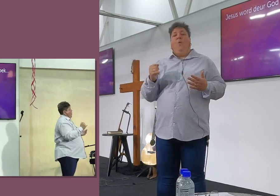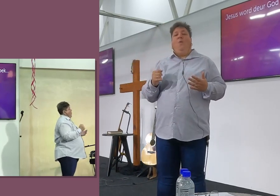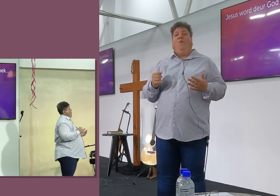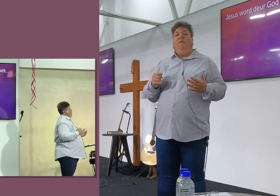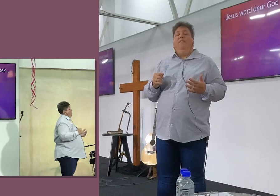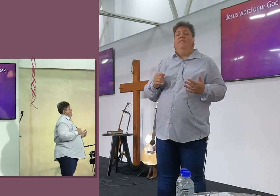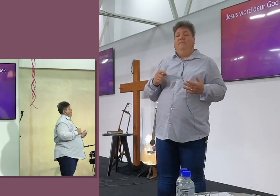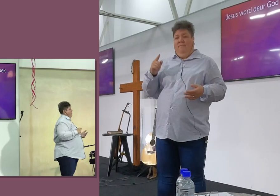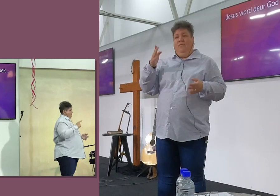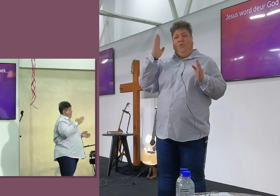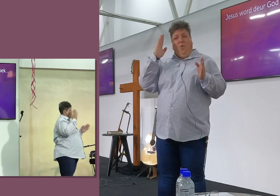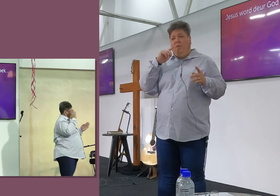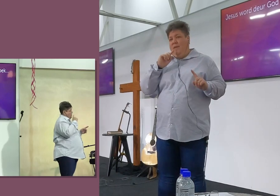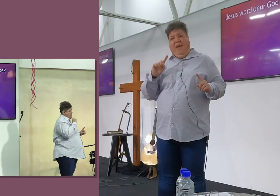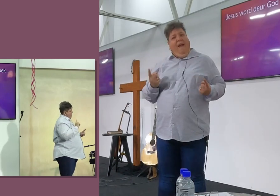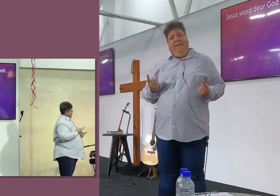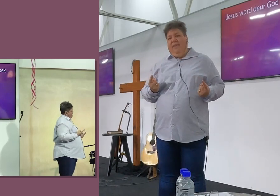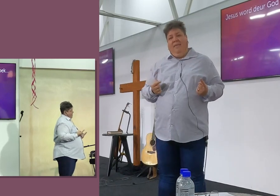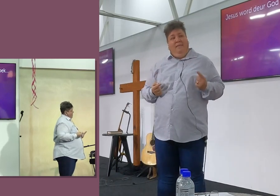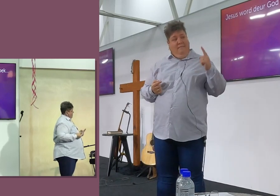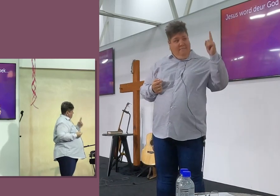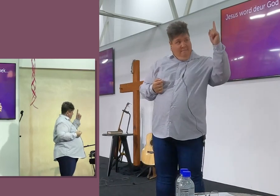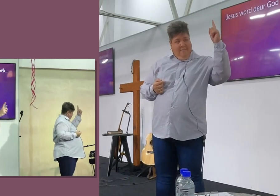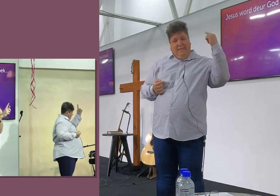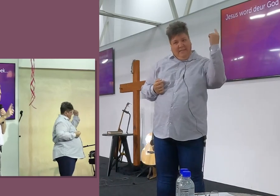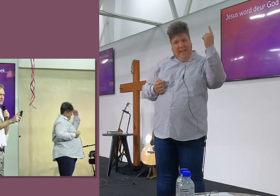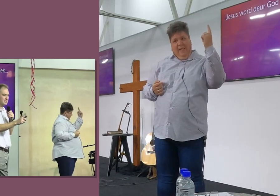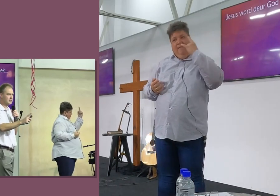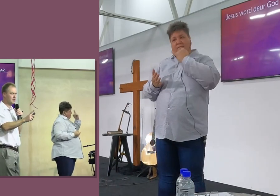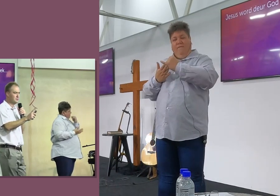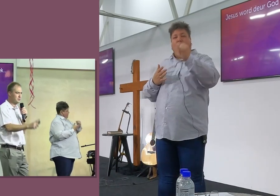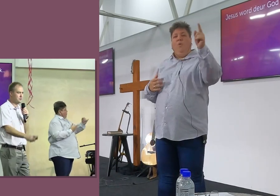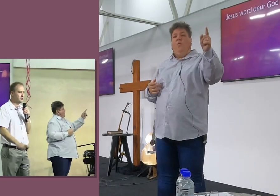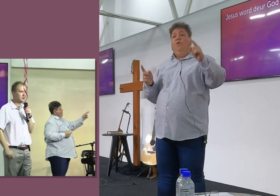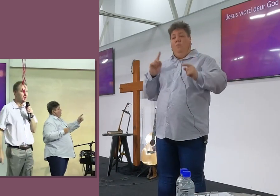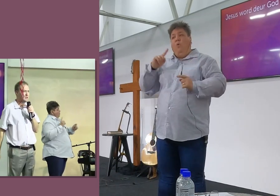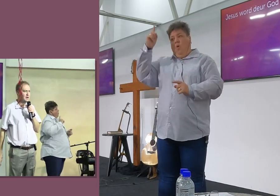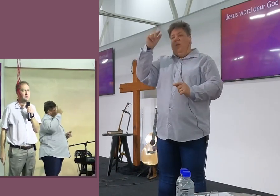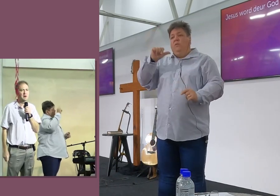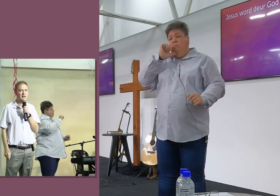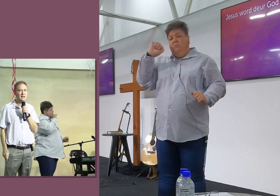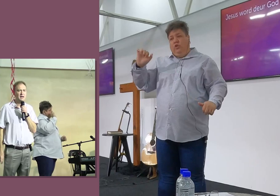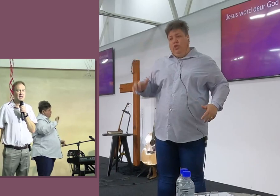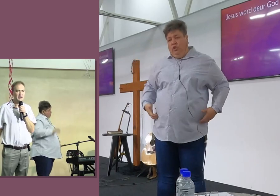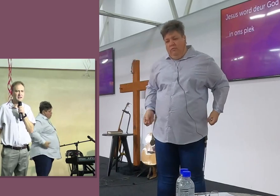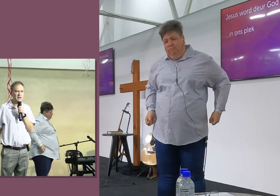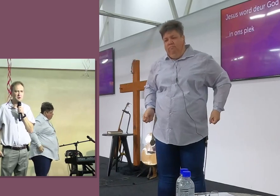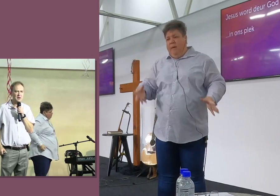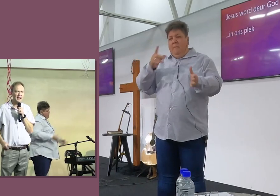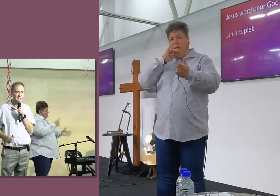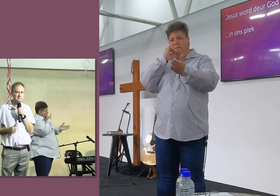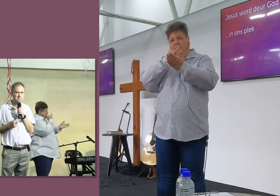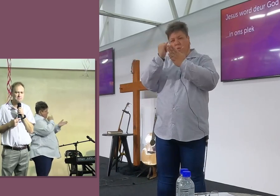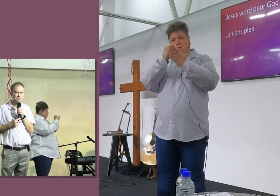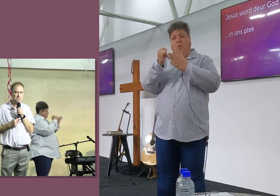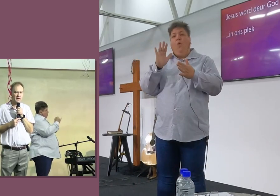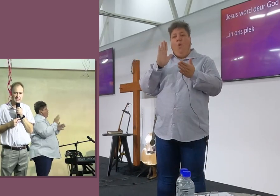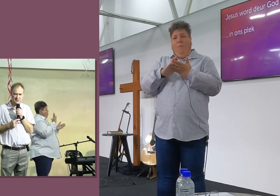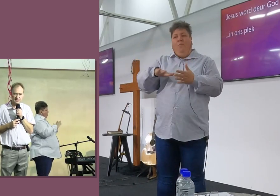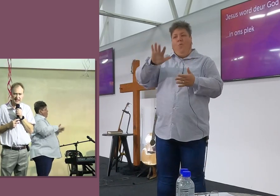En hier kom het in wees, Dat God sy eie sien vervloek, In my, En in jou plek,